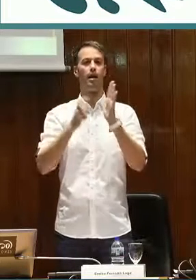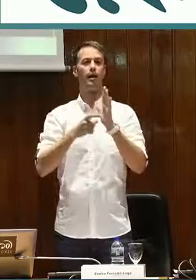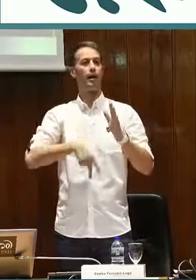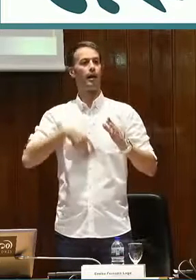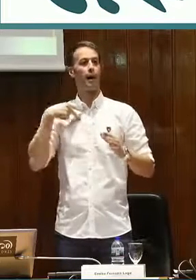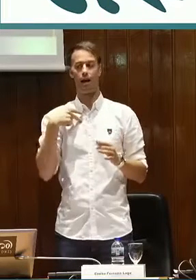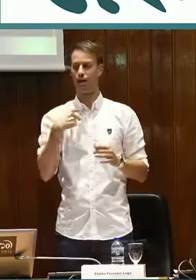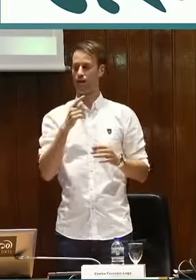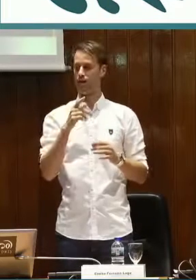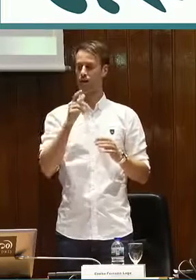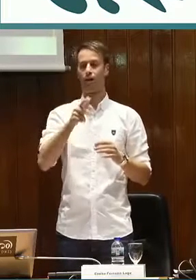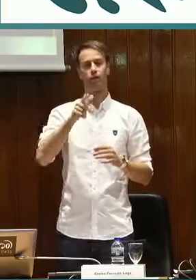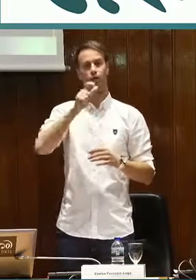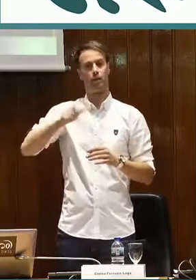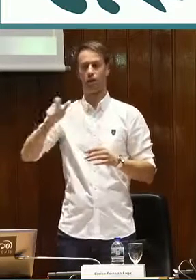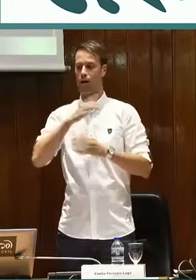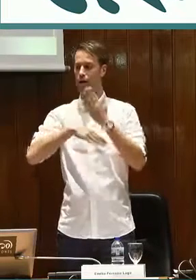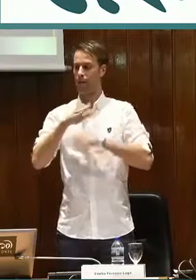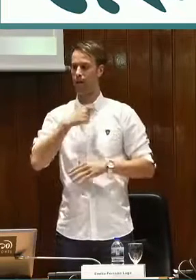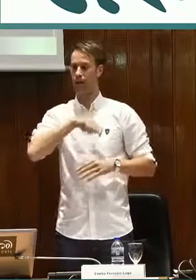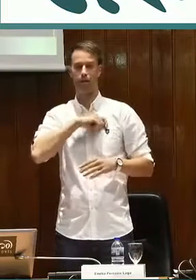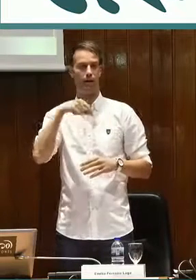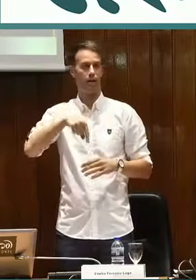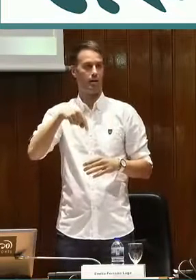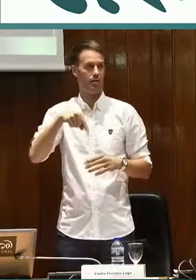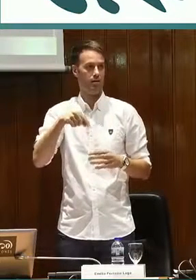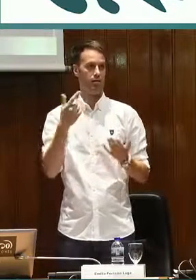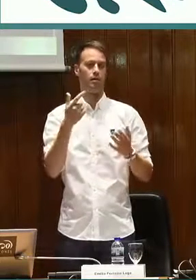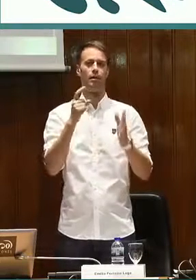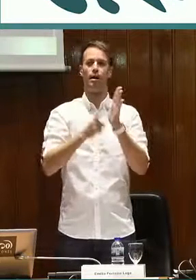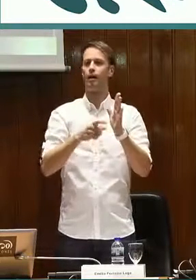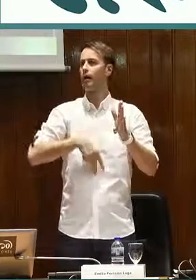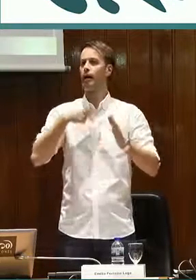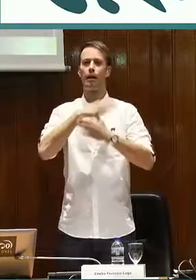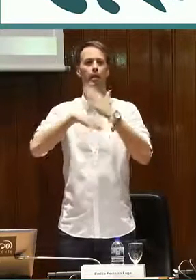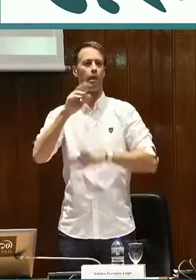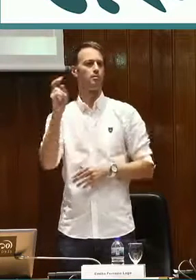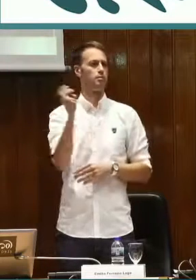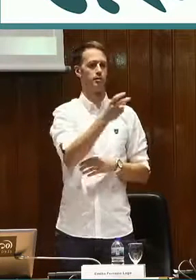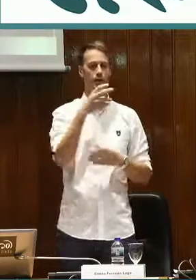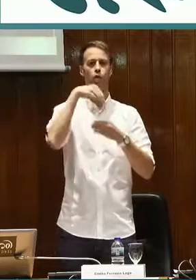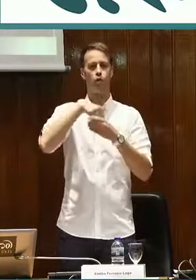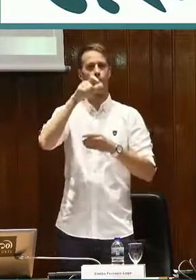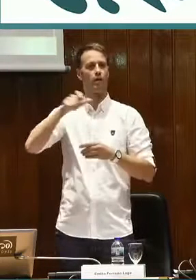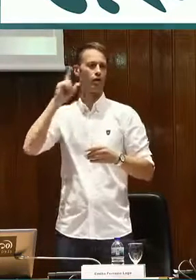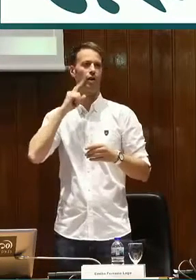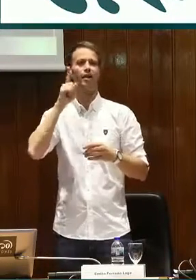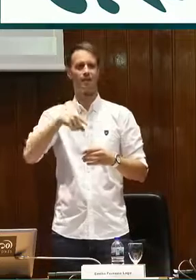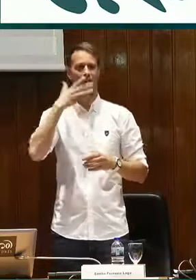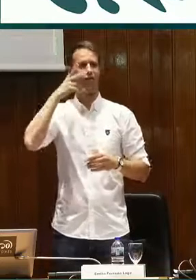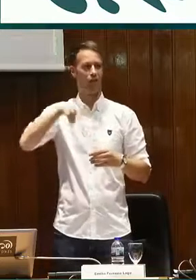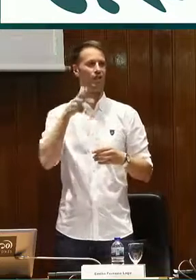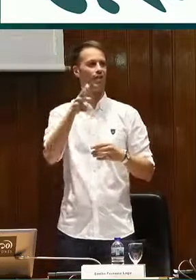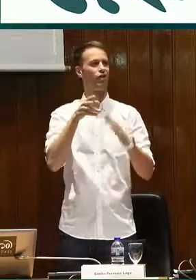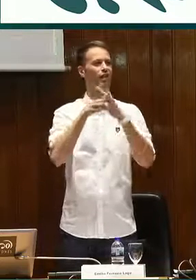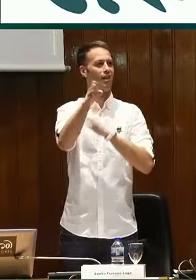que ya existían. La Ley General de Derechos de las Personas con Discapacidad, una ley estatal general de la discapacidad,